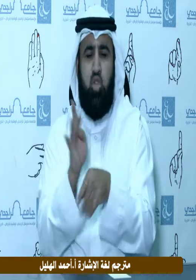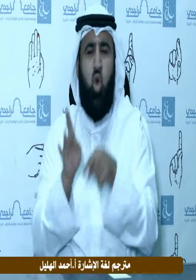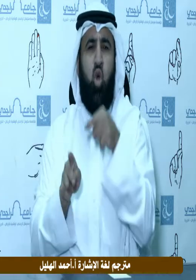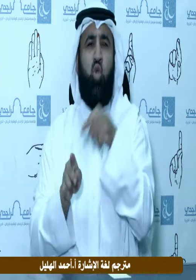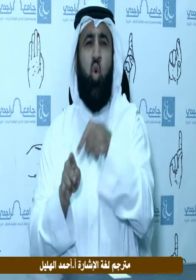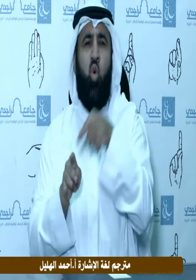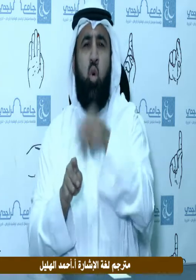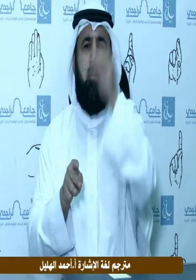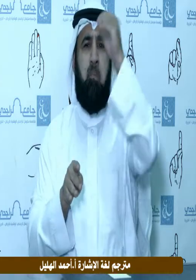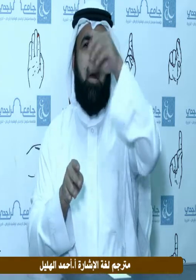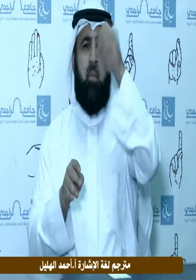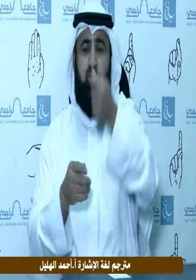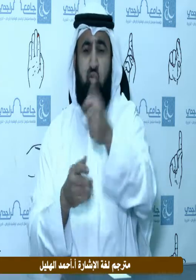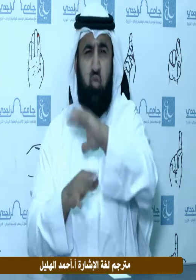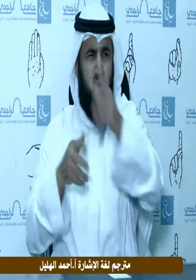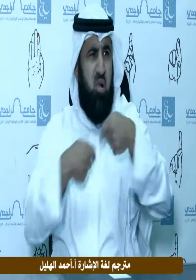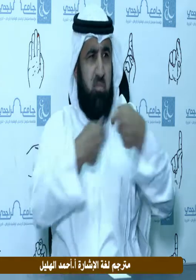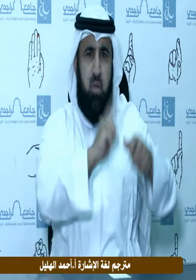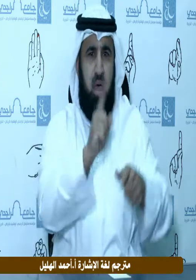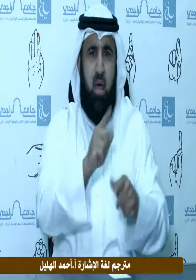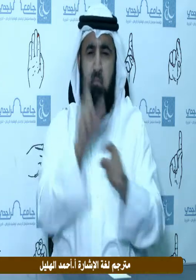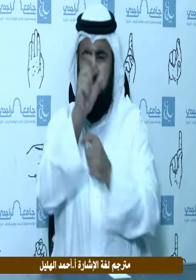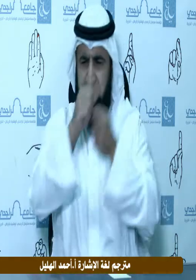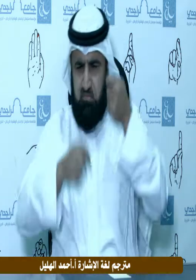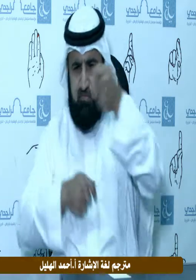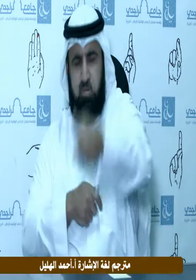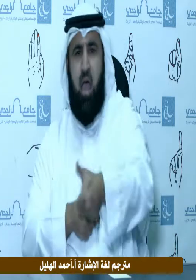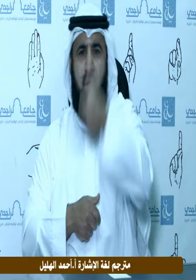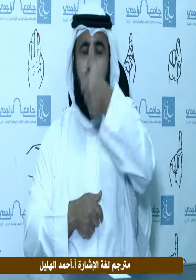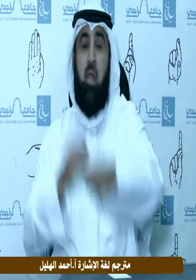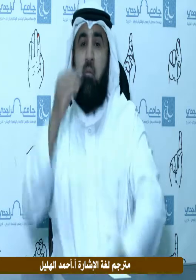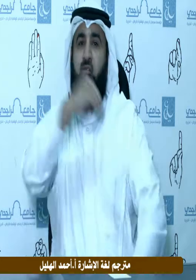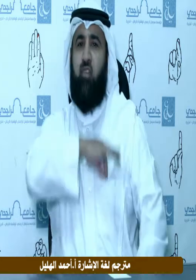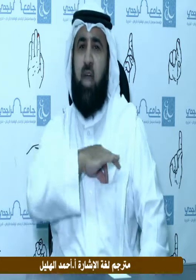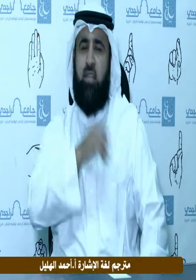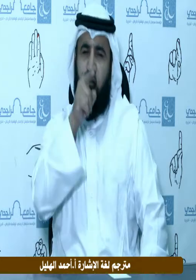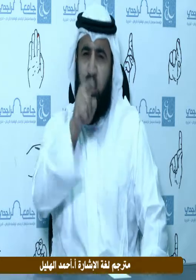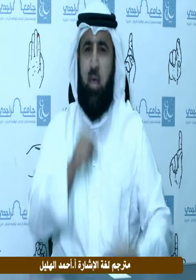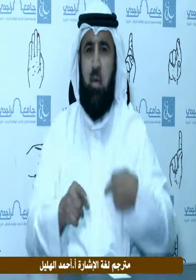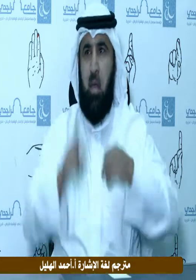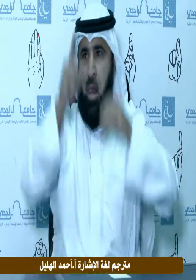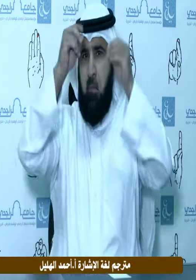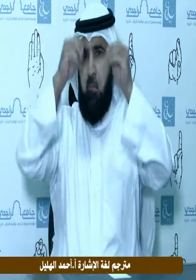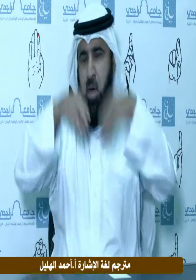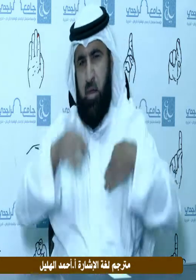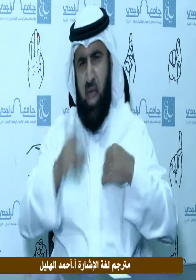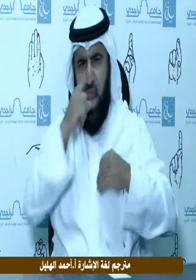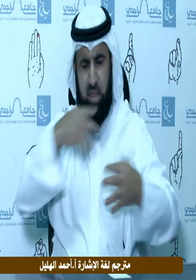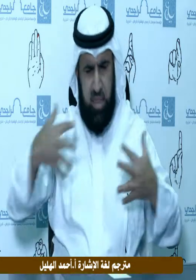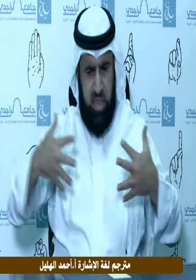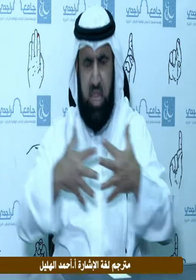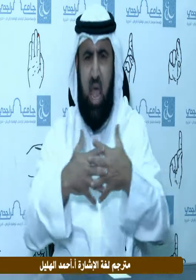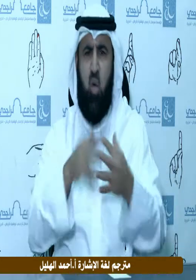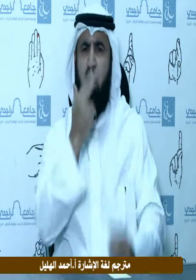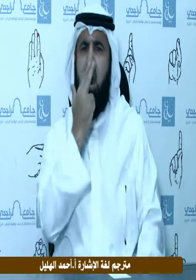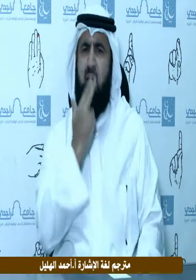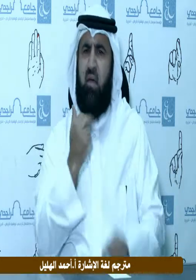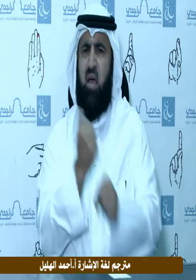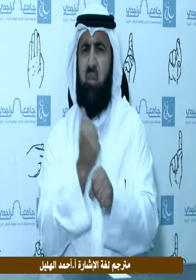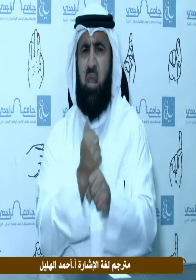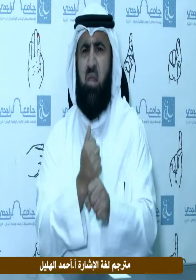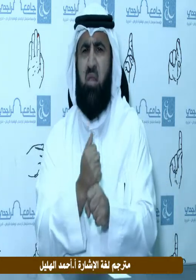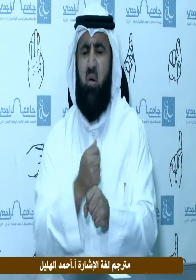بحول الله وهذا هو الزواج المبارك يا عباد الله فلنتعاون على البر والتقوى ولا